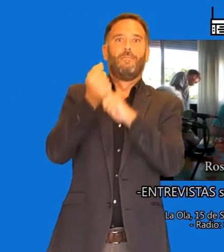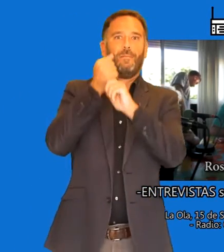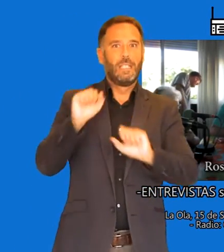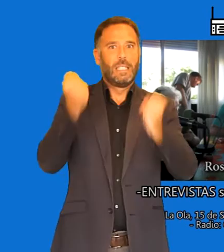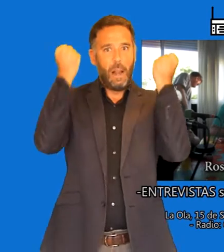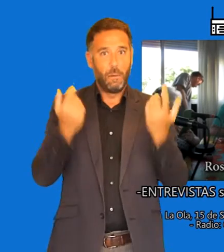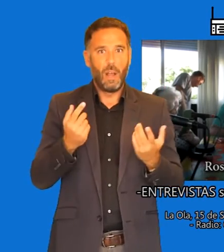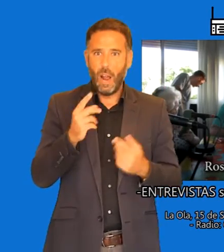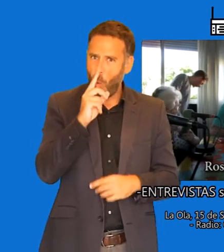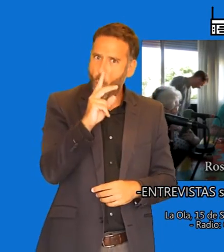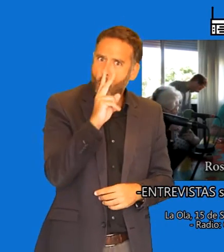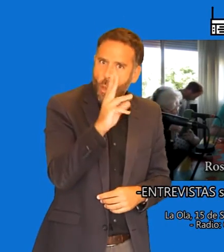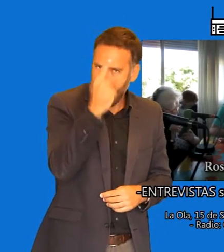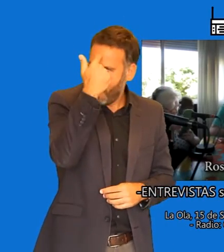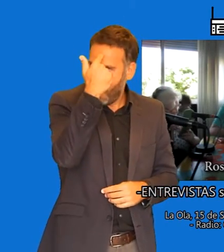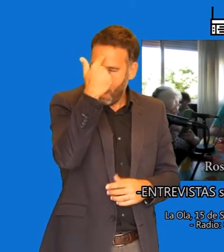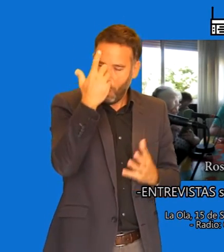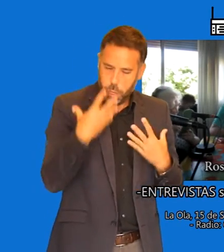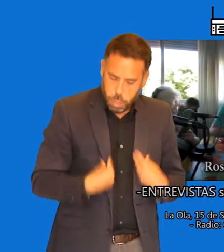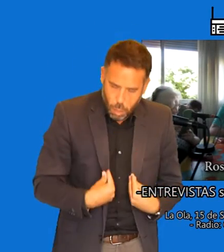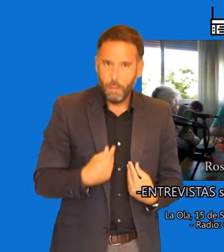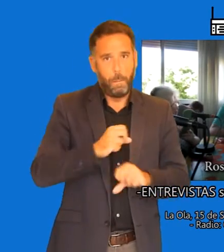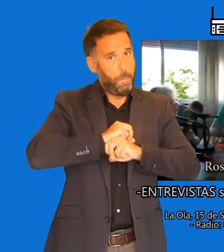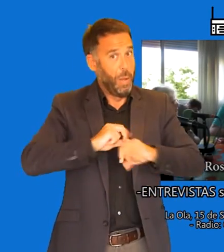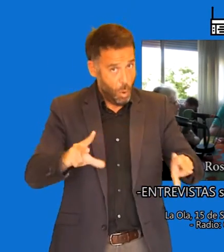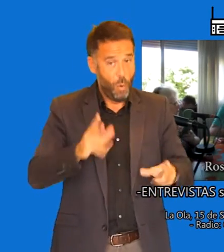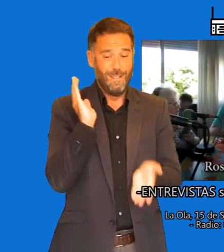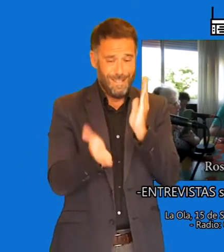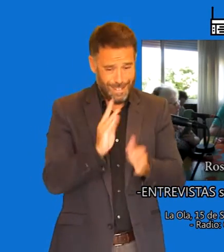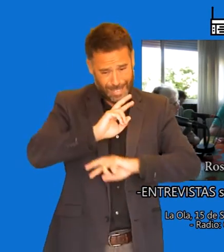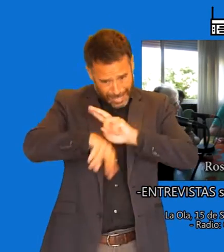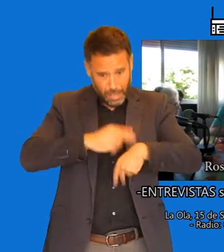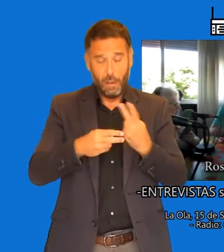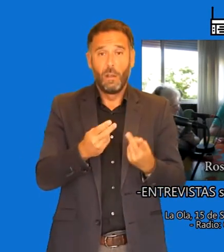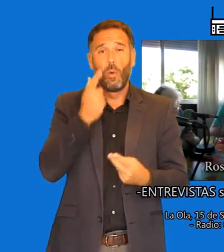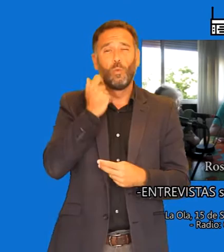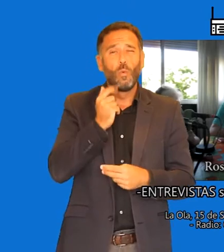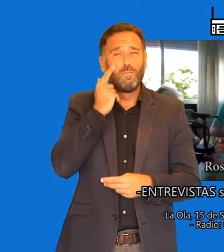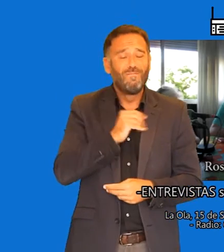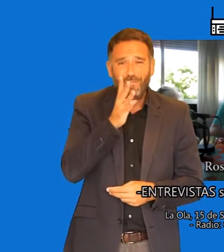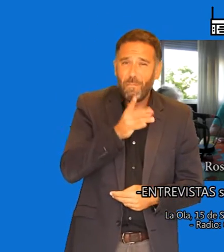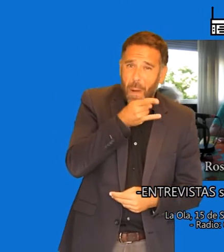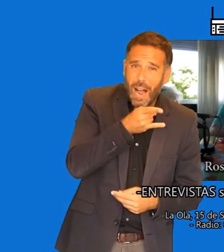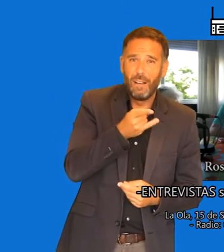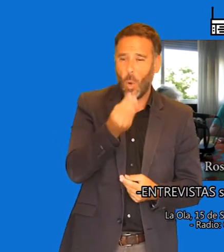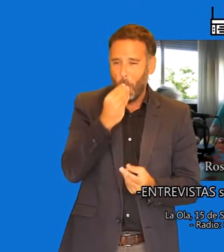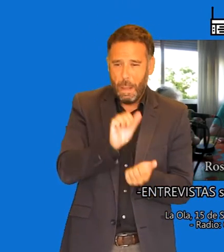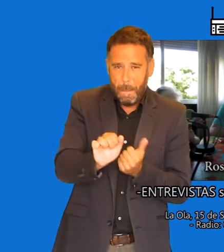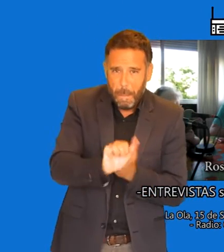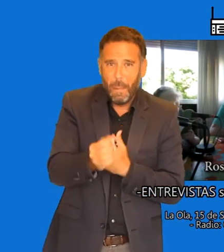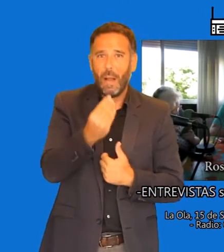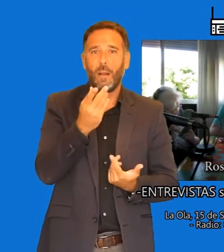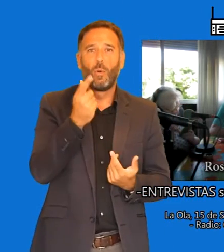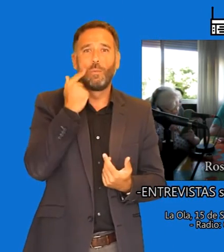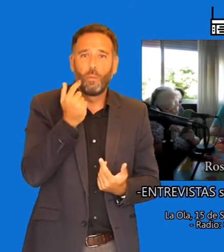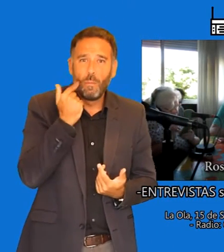viciado el cerebro, vamos, el cerebro o la mente, perdón. Sí, sí, los malos hábitos también, ¿no? También, los malos hábitos que empezamos